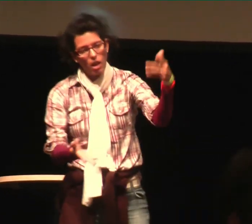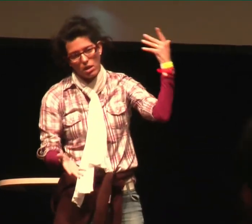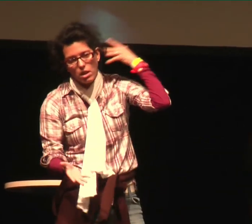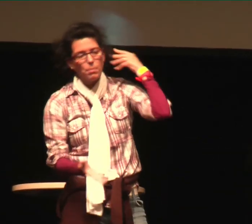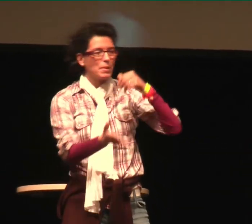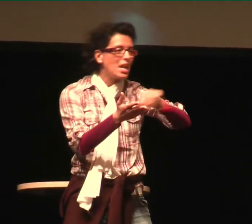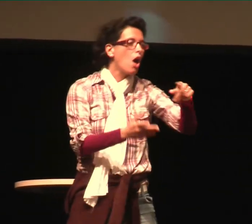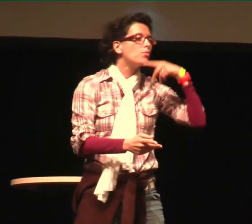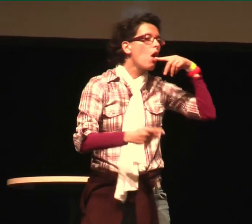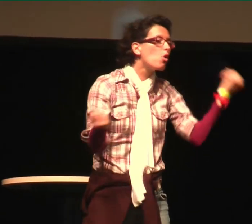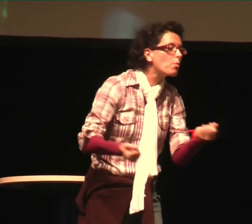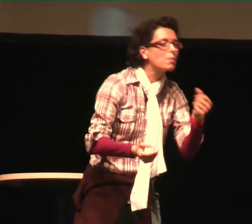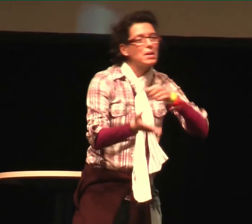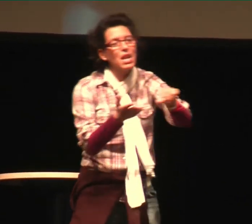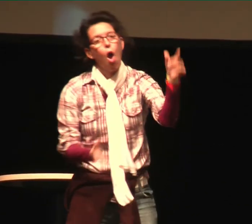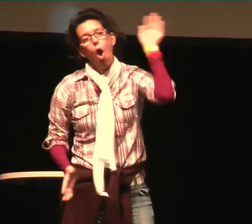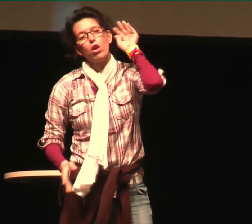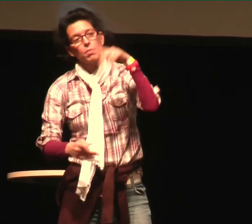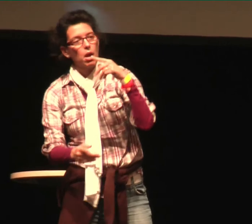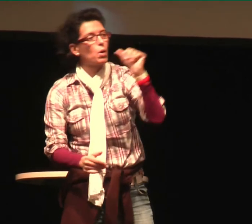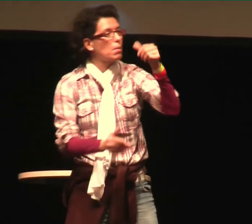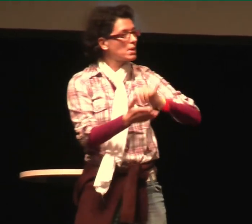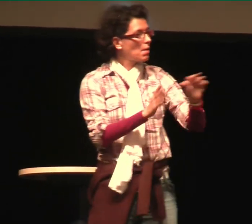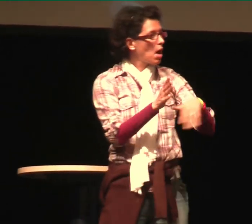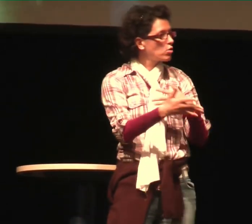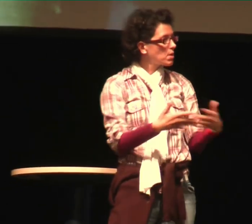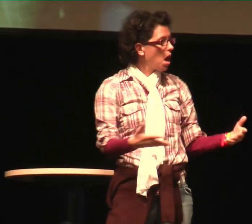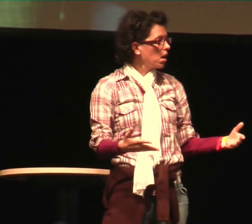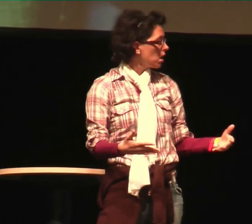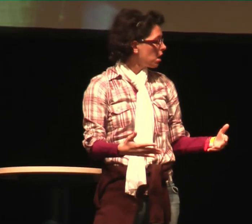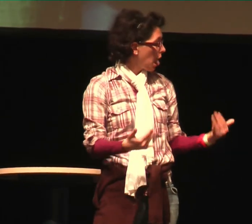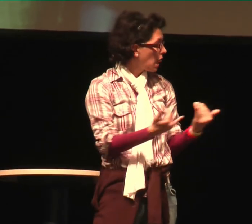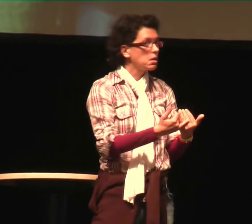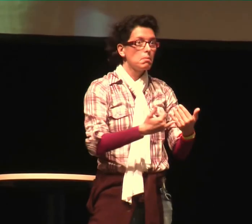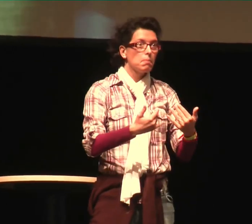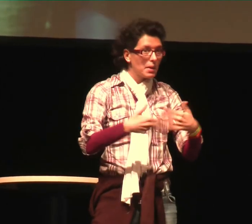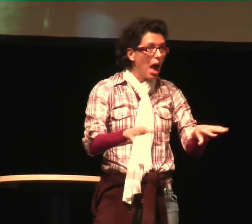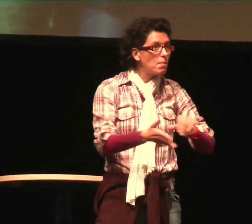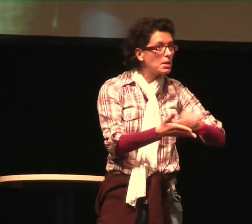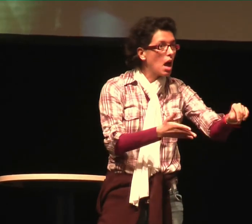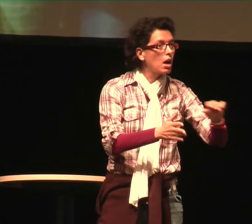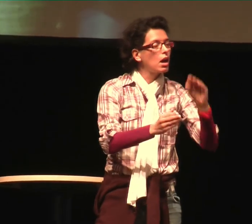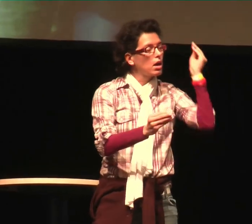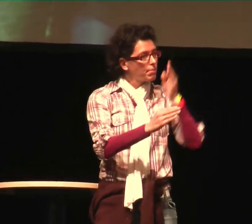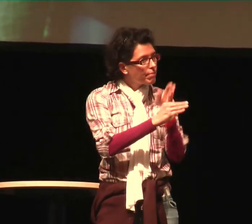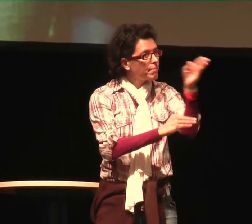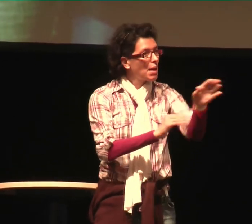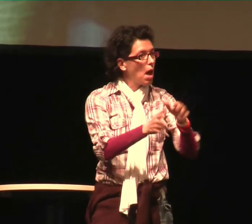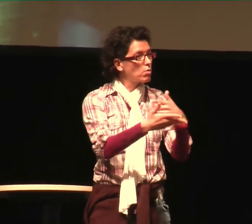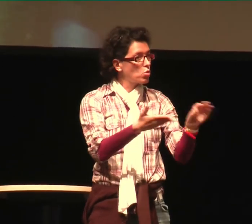Krankenkasse, das CI bezahlt, die bezahlen die ganzen Sprachübungen, die bezahlen alles Mögliche, was damit zusammenhängt. Die bezahlen aber